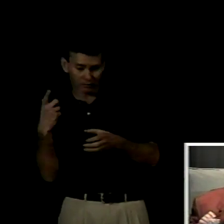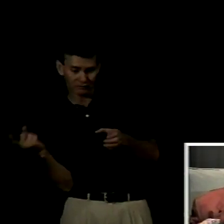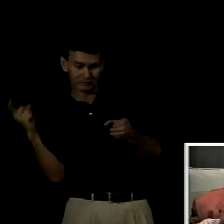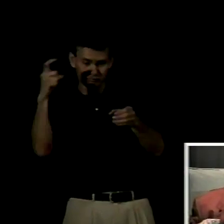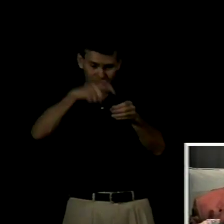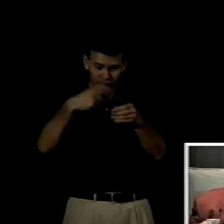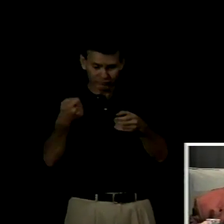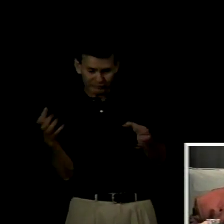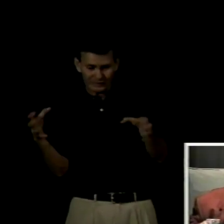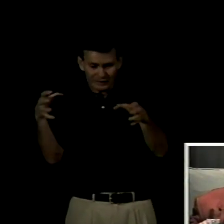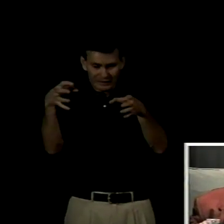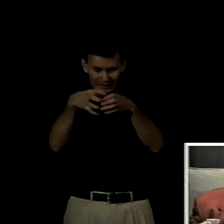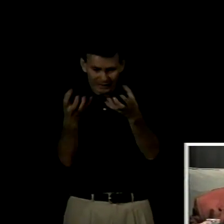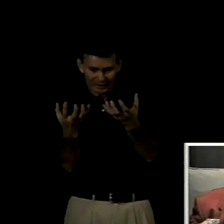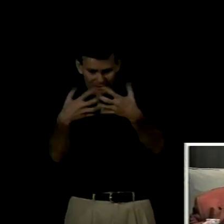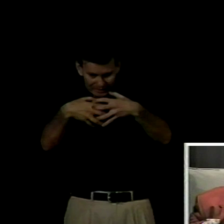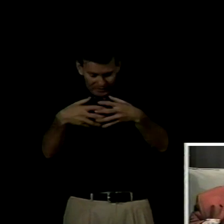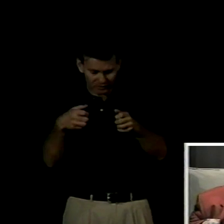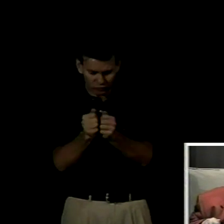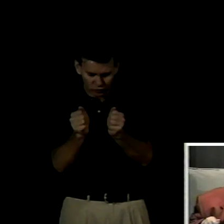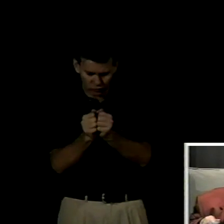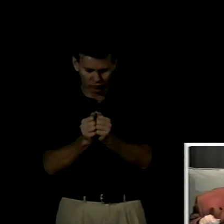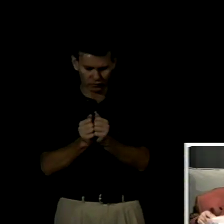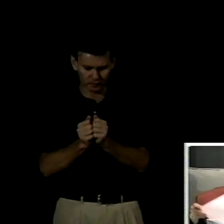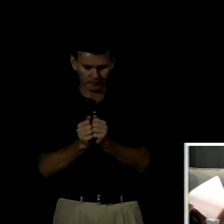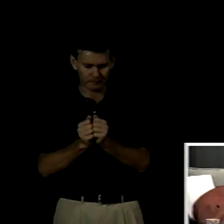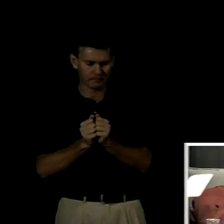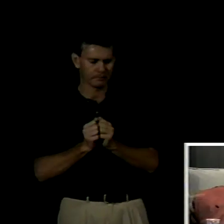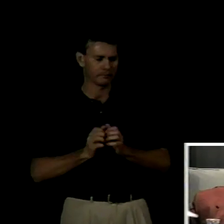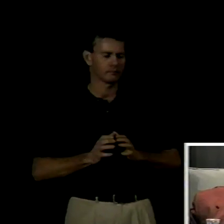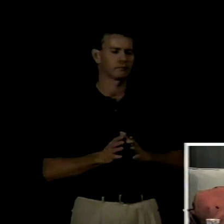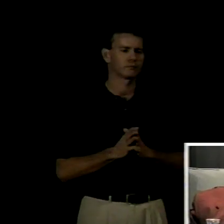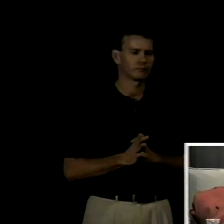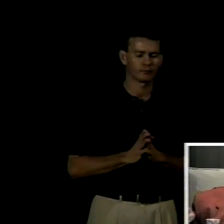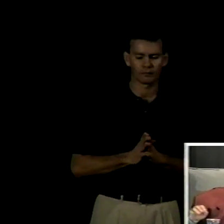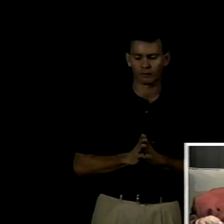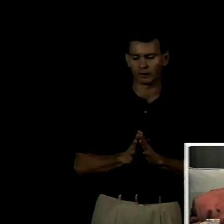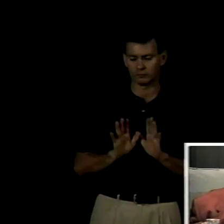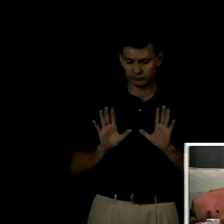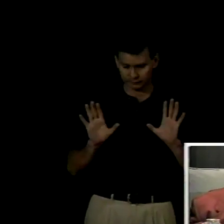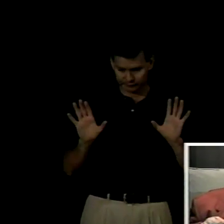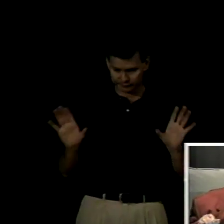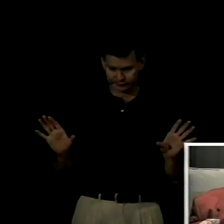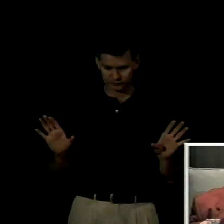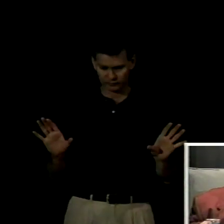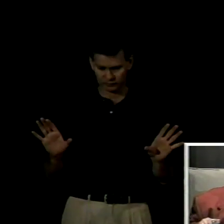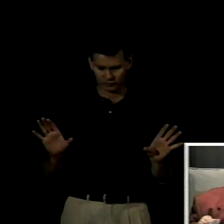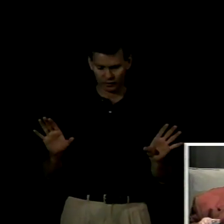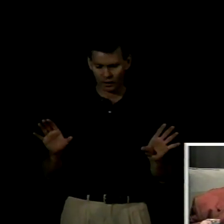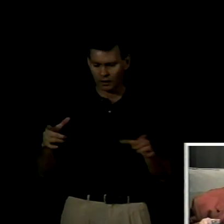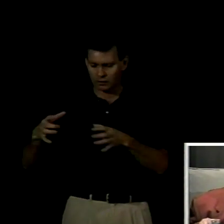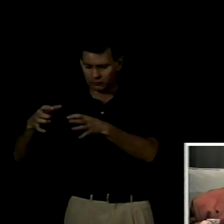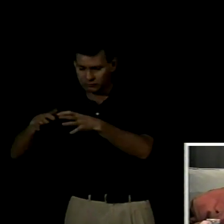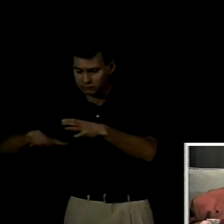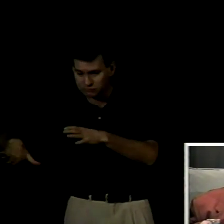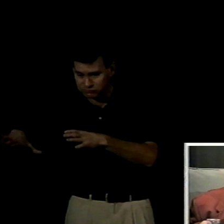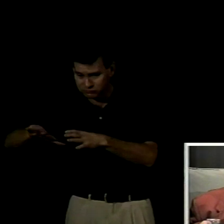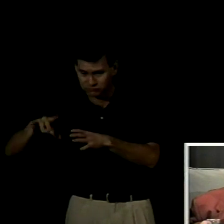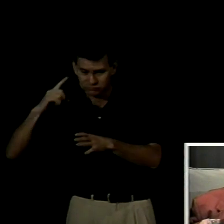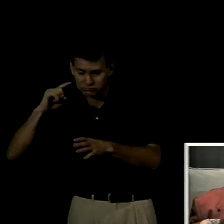atributos propios llevaba a la sensación de que el espacio destinado a la cultura sorda quedaba vacío de contenidos más